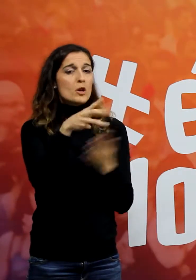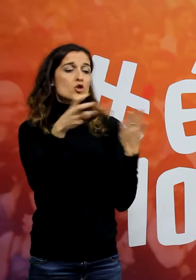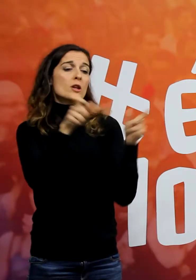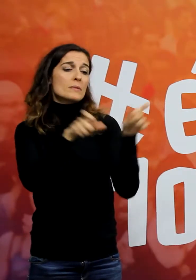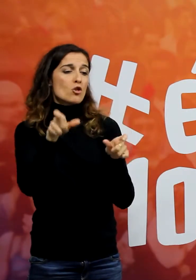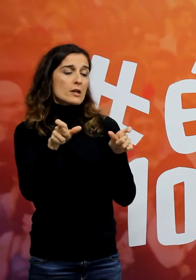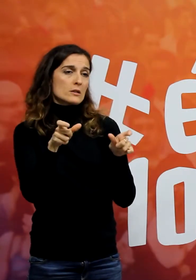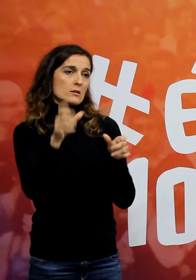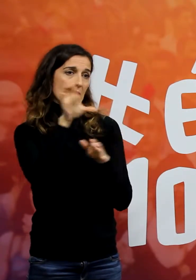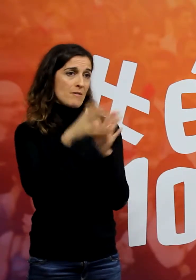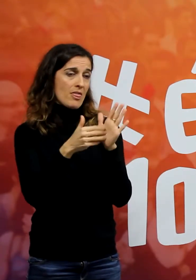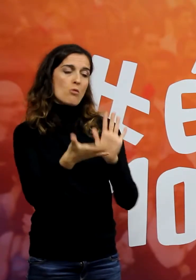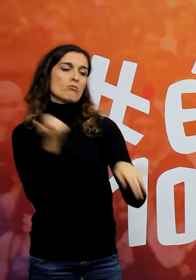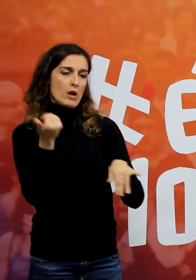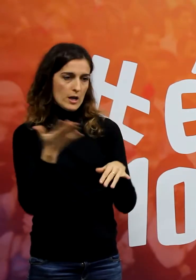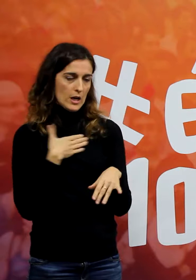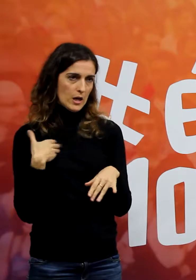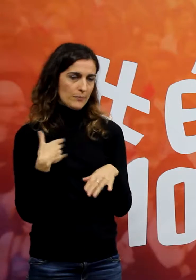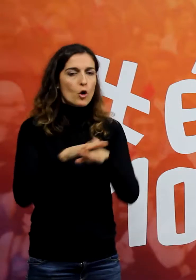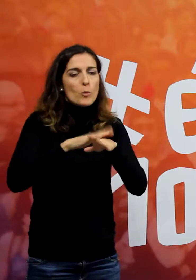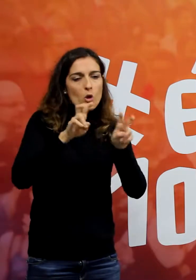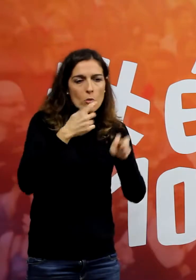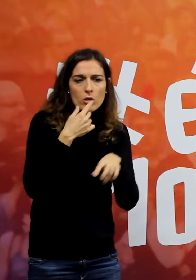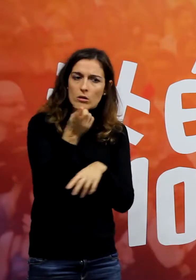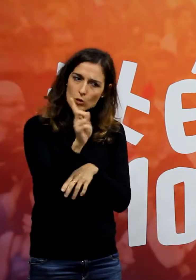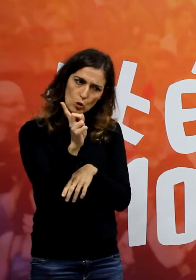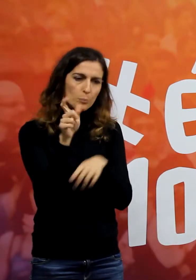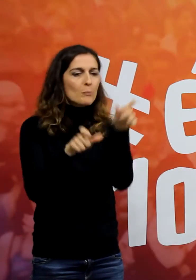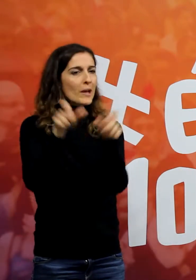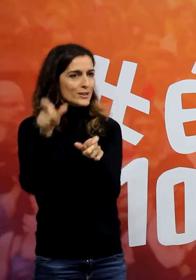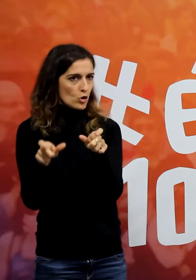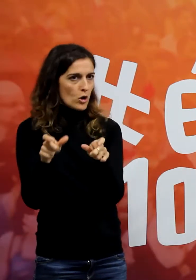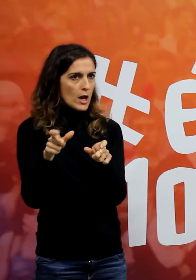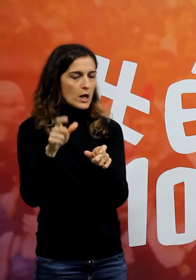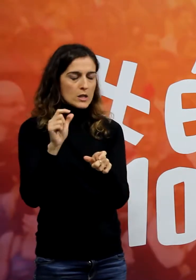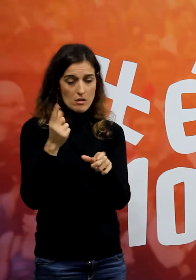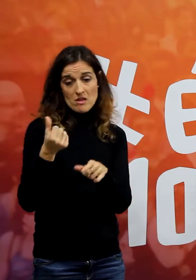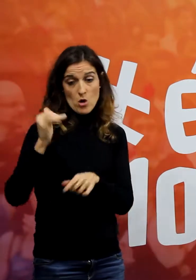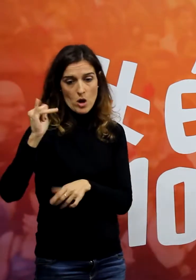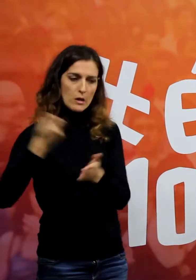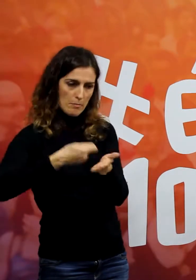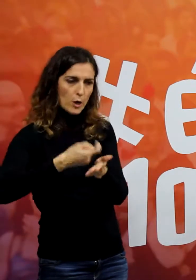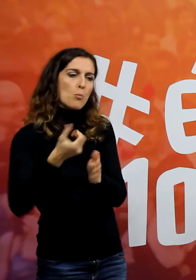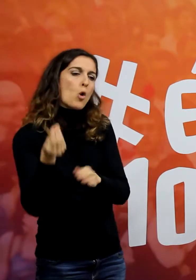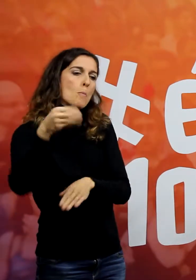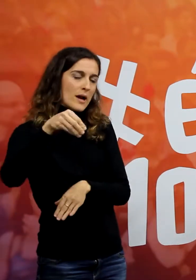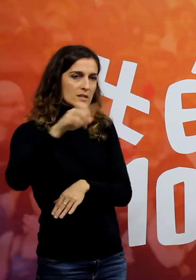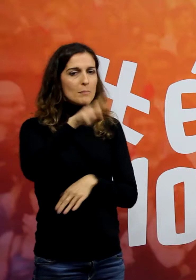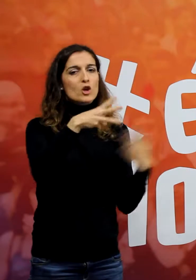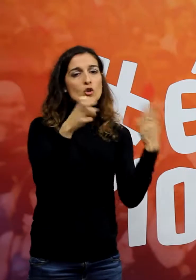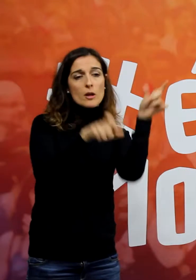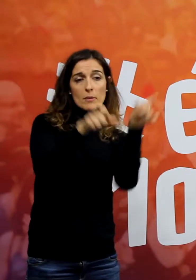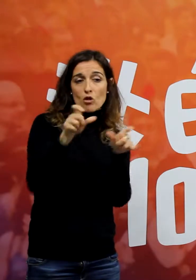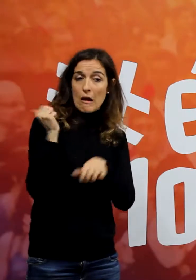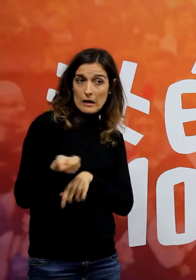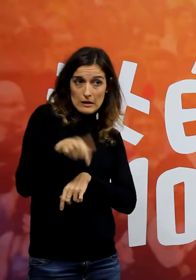El govern nou ha dit que paguen un poquet més els que més tenen. A les 1.800 persones més riques del País Valencià